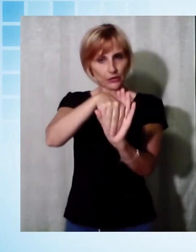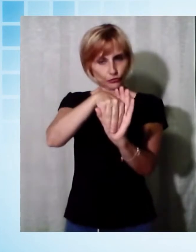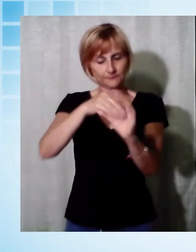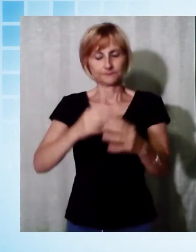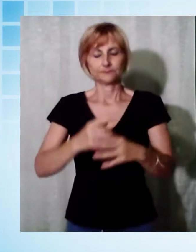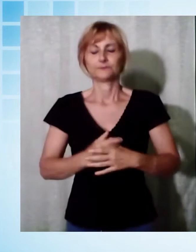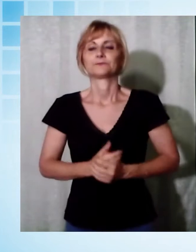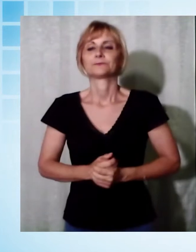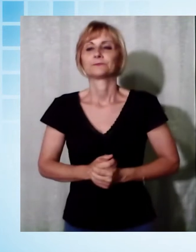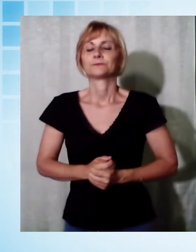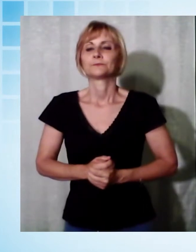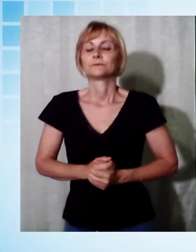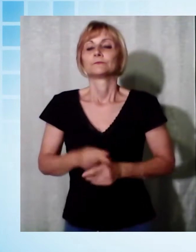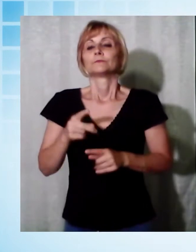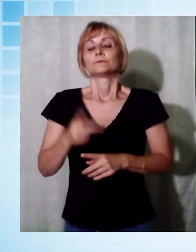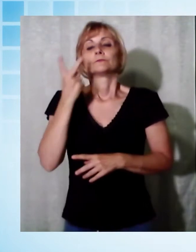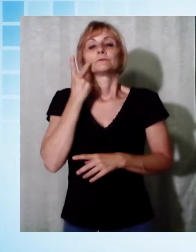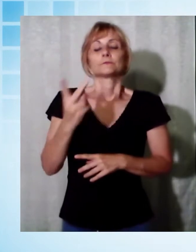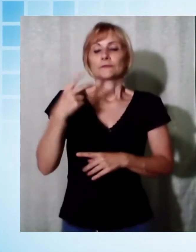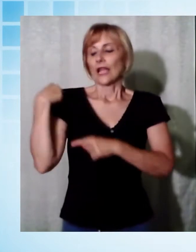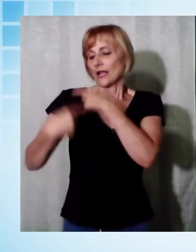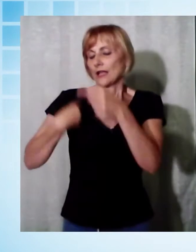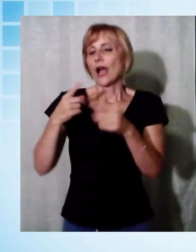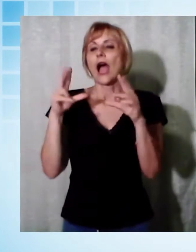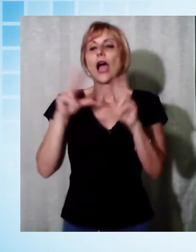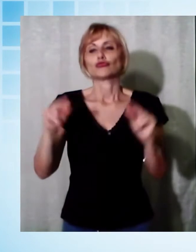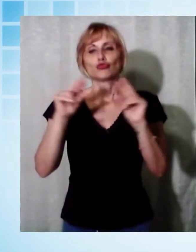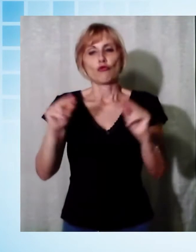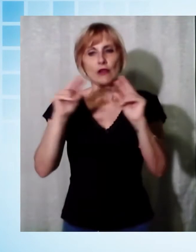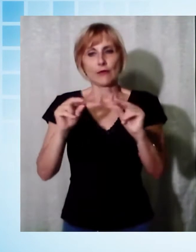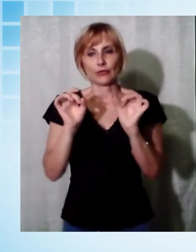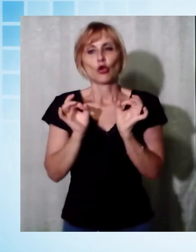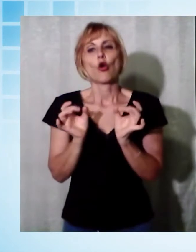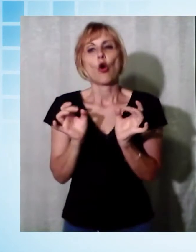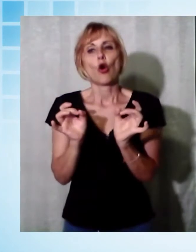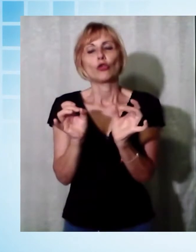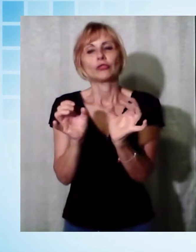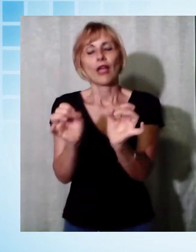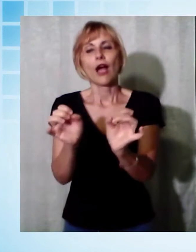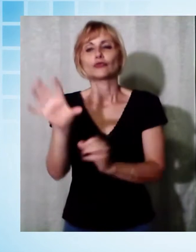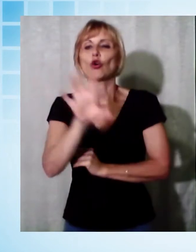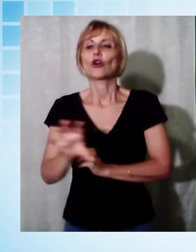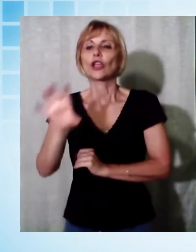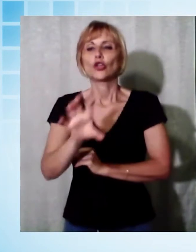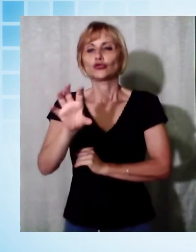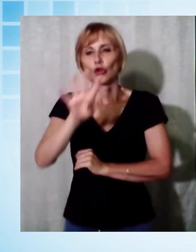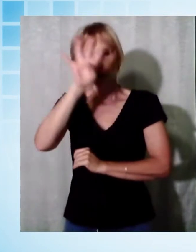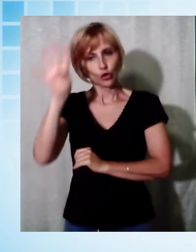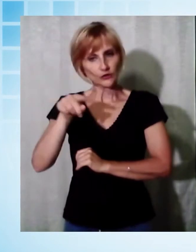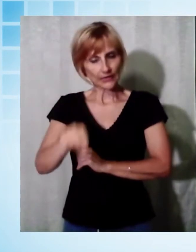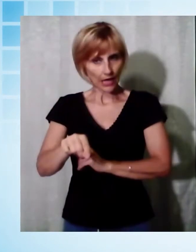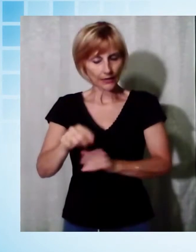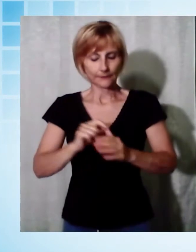Adesso veniamo al consueto aggiornamento sul contagio diramato dal bollettino della regione toscana. Secondo i dati diffusi